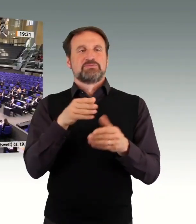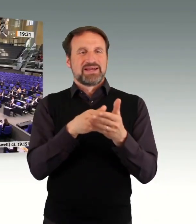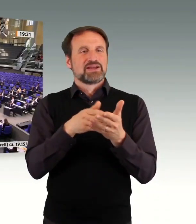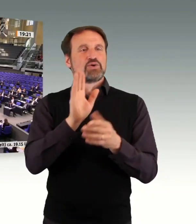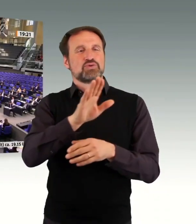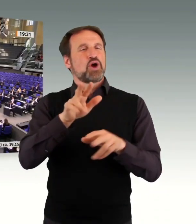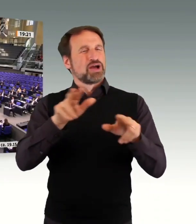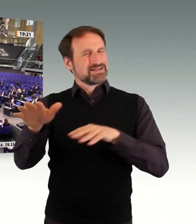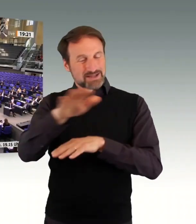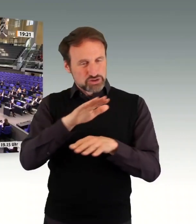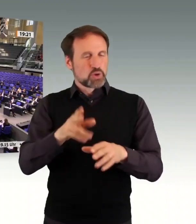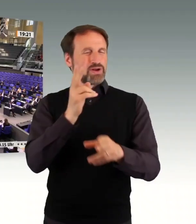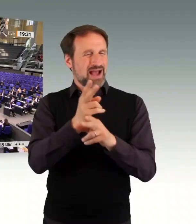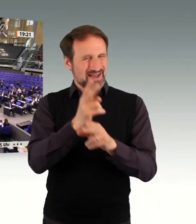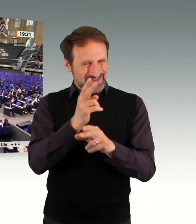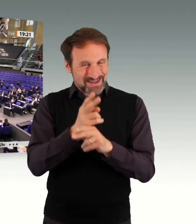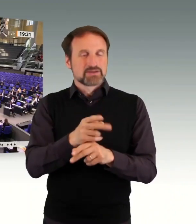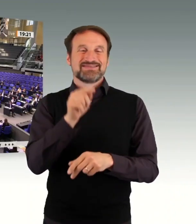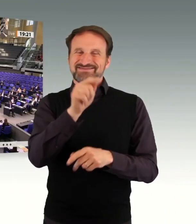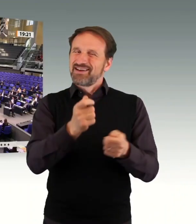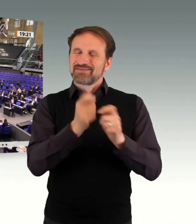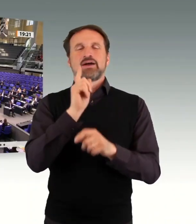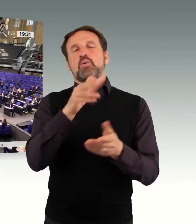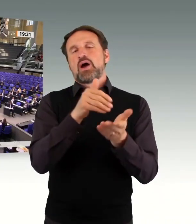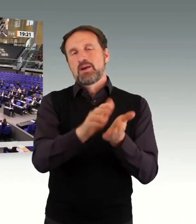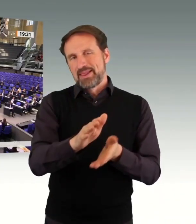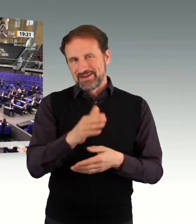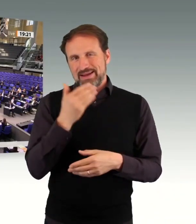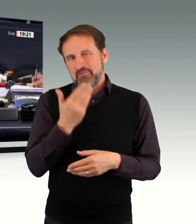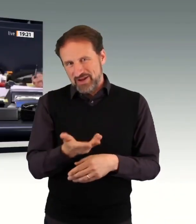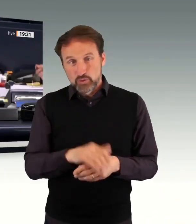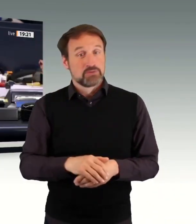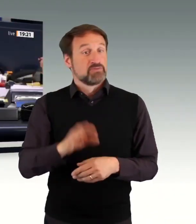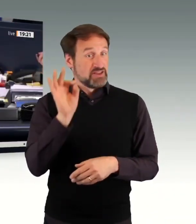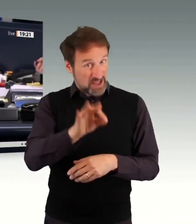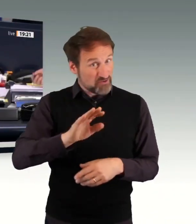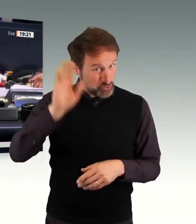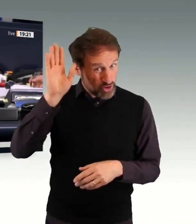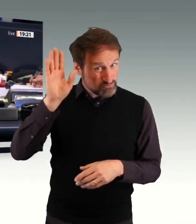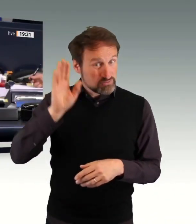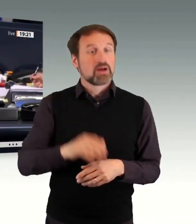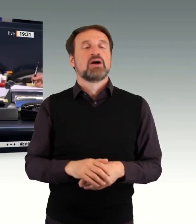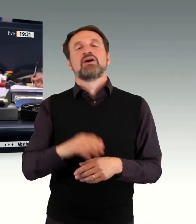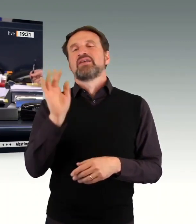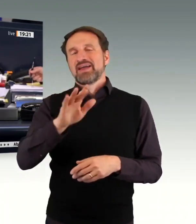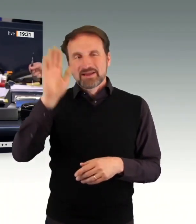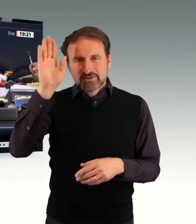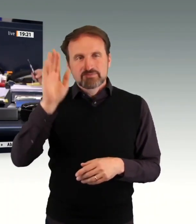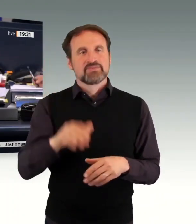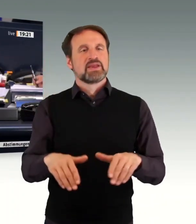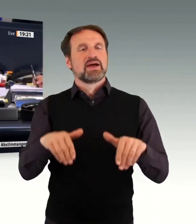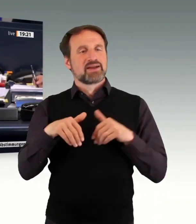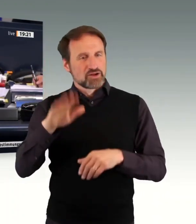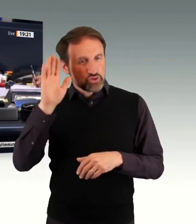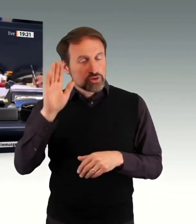Gegenstimmen? Enthaltungen? Herzlichen Dank. Die Beschlussempfehlung ist angenommen. Bei Zustimmung durch SPD, Bündnis 90 die Grünen,